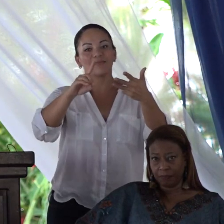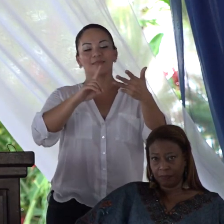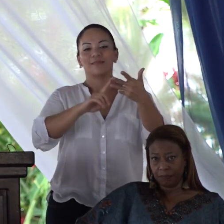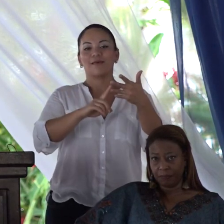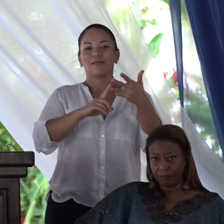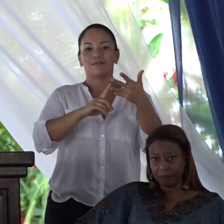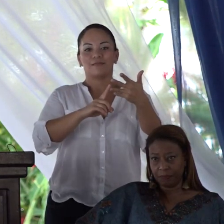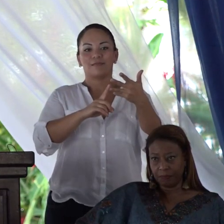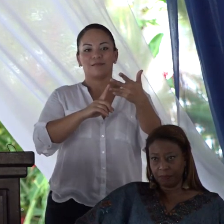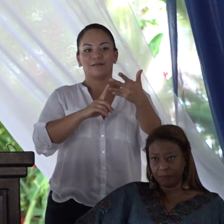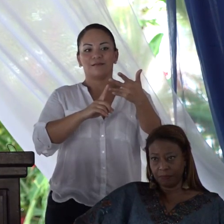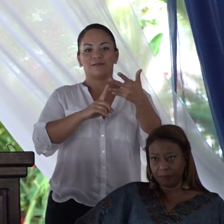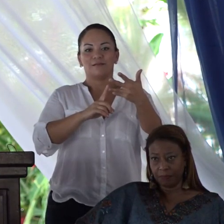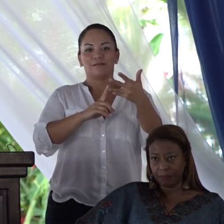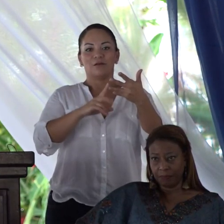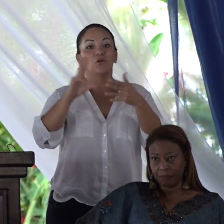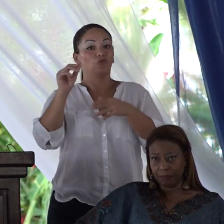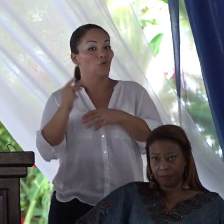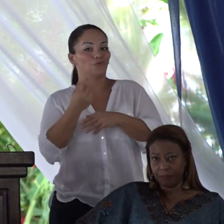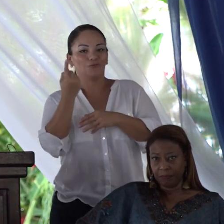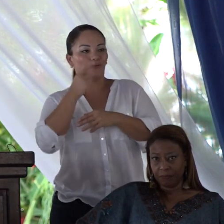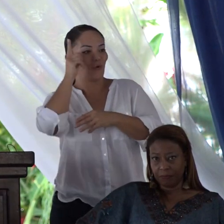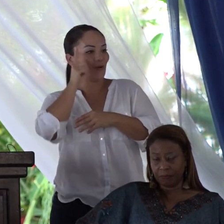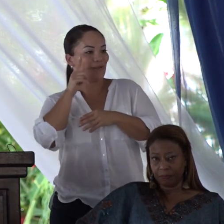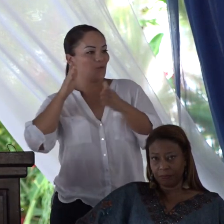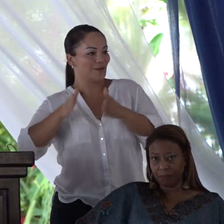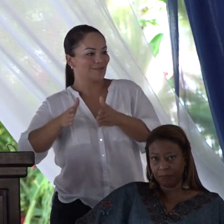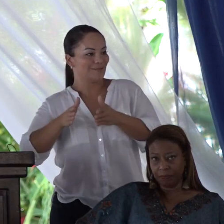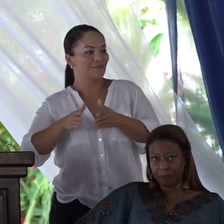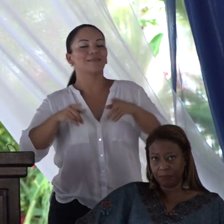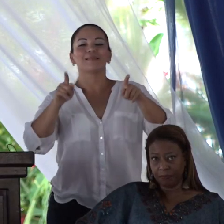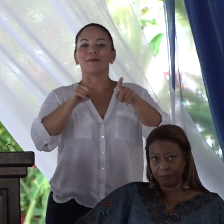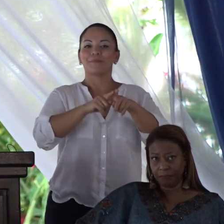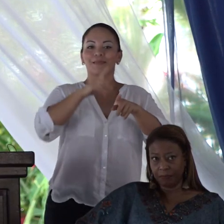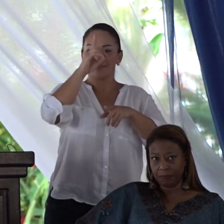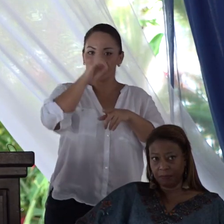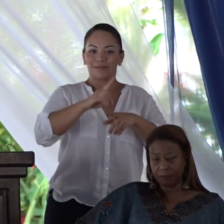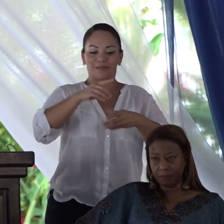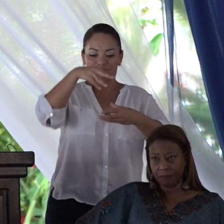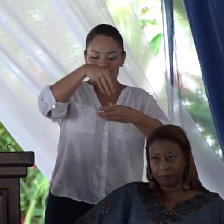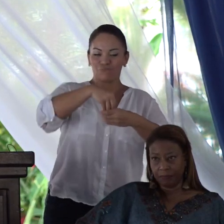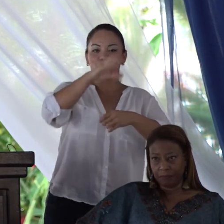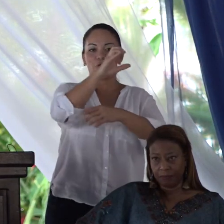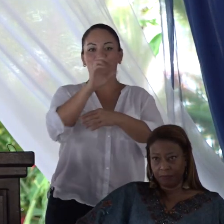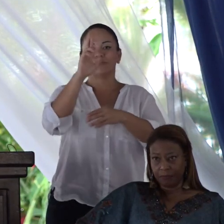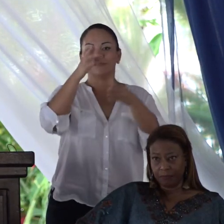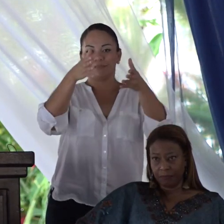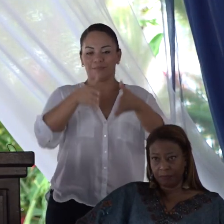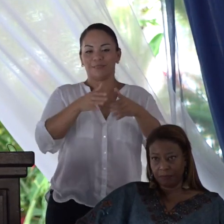más allá de limonense, de dignidad costarricense.